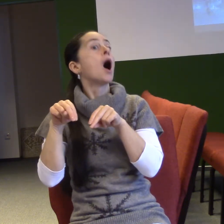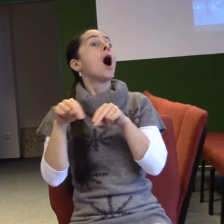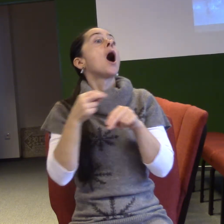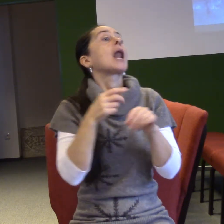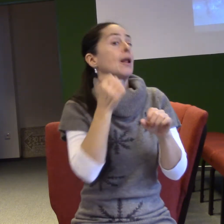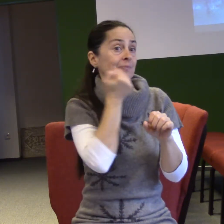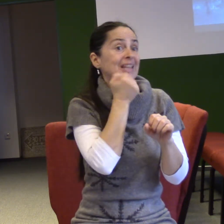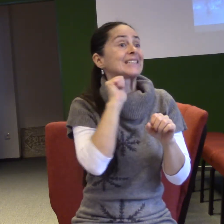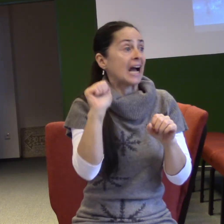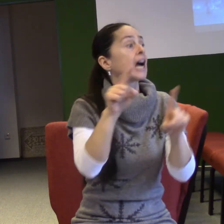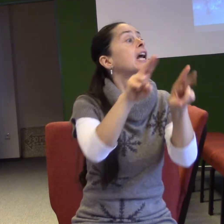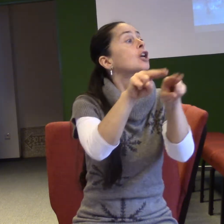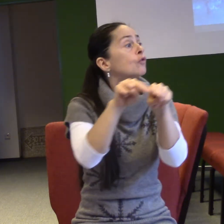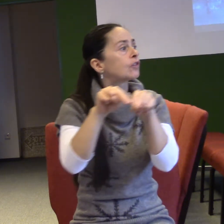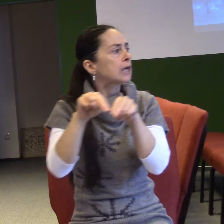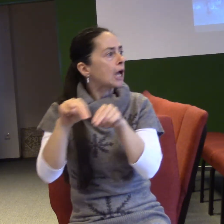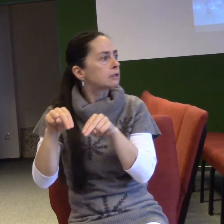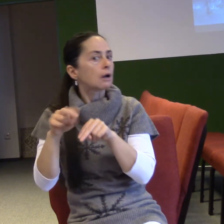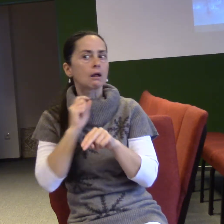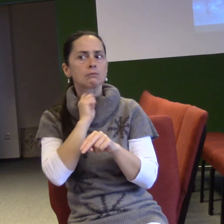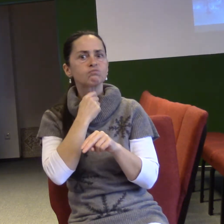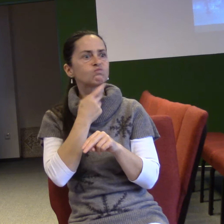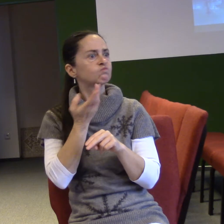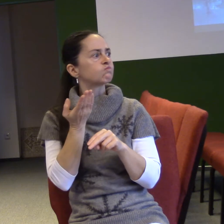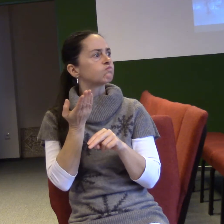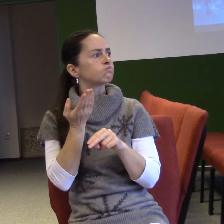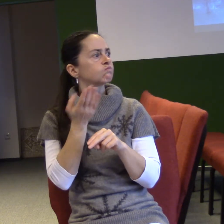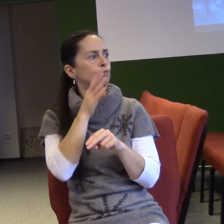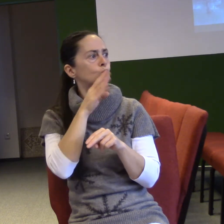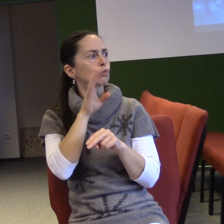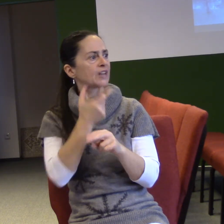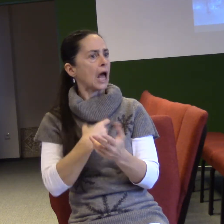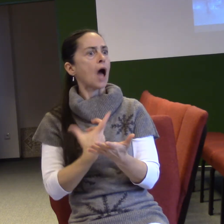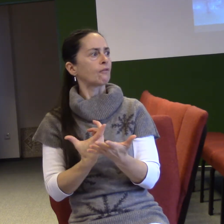je neuvěřitelné, jak to tady Lukáš píše. Aha, musel mít v chrámu vidění.